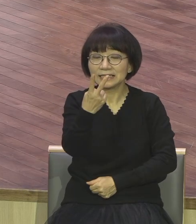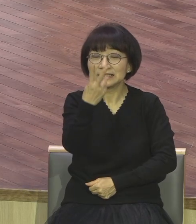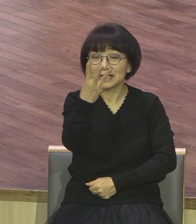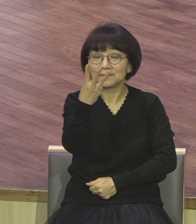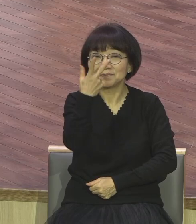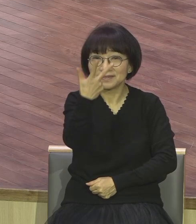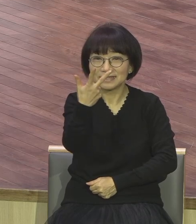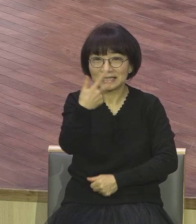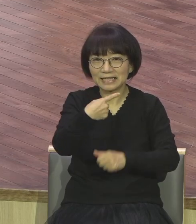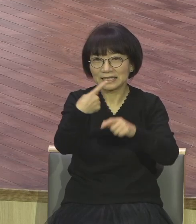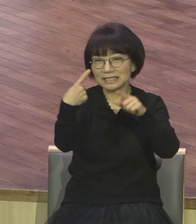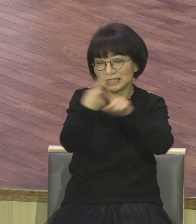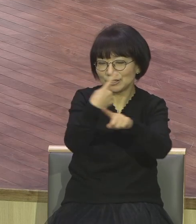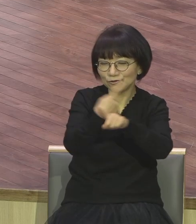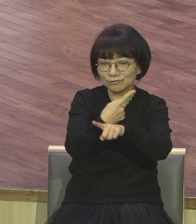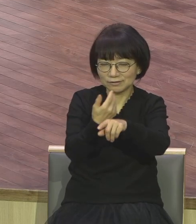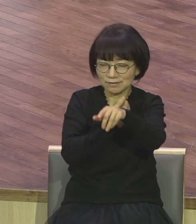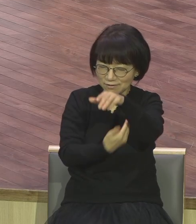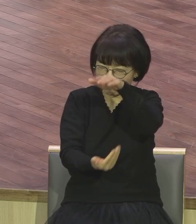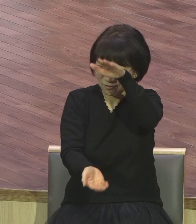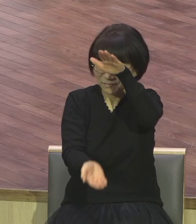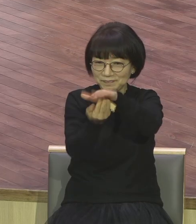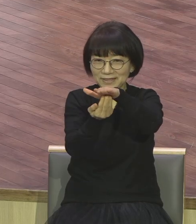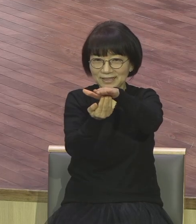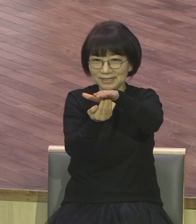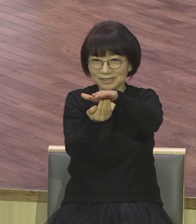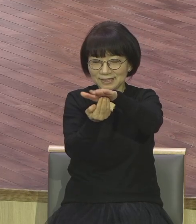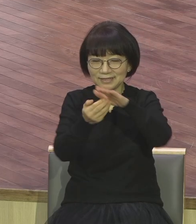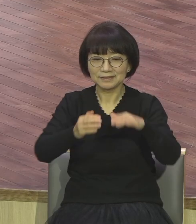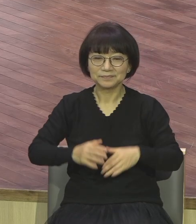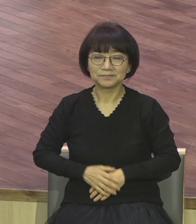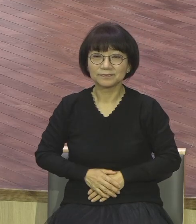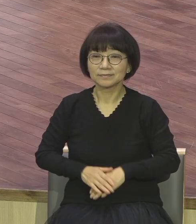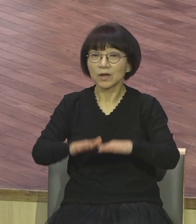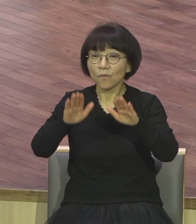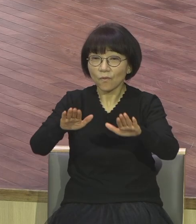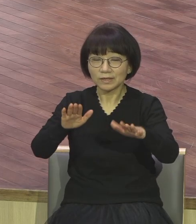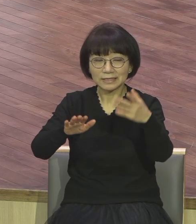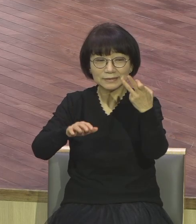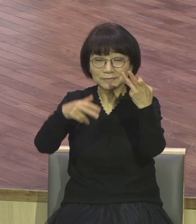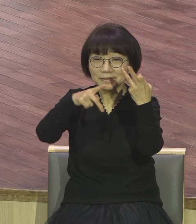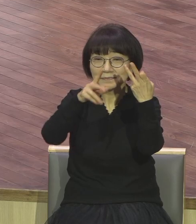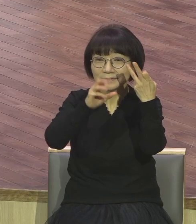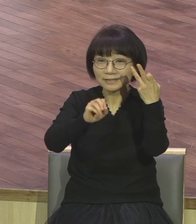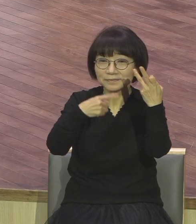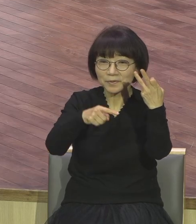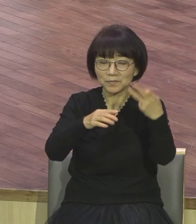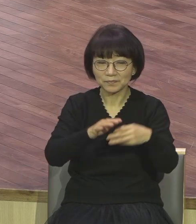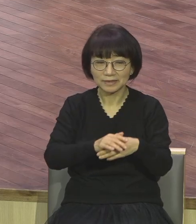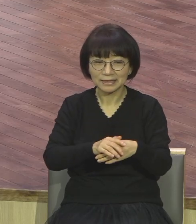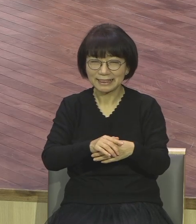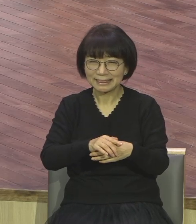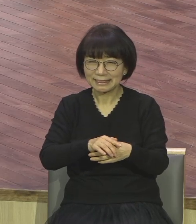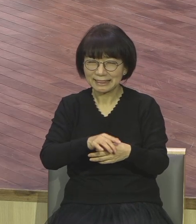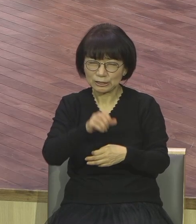서밋입니다 오늘 본문을 살펴보고 있는 천국 비유의 특징은 알곡과 가라지가 함께 자라고